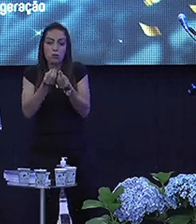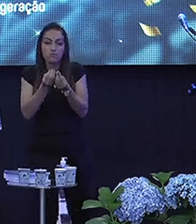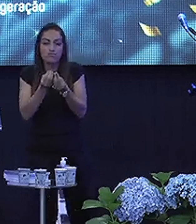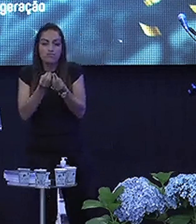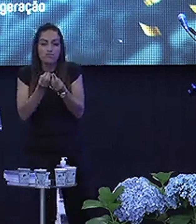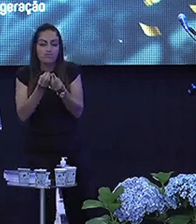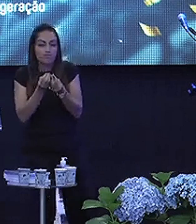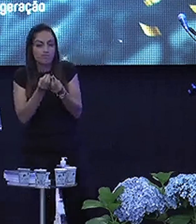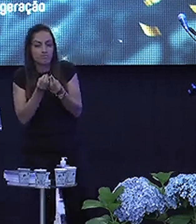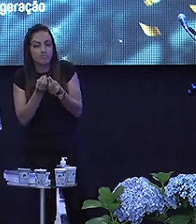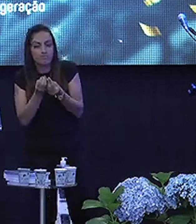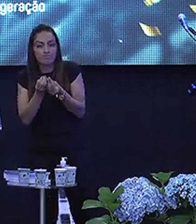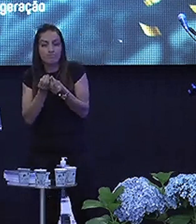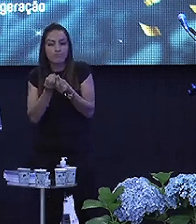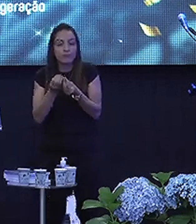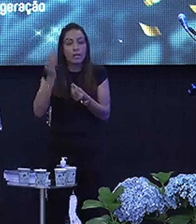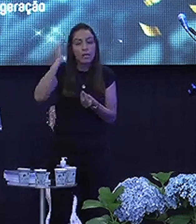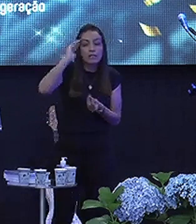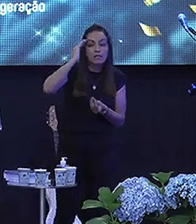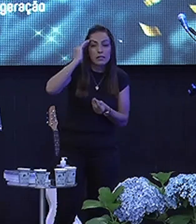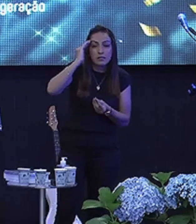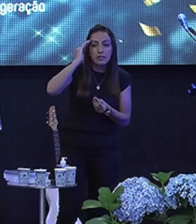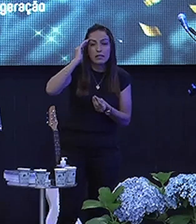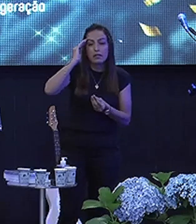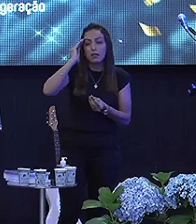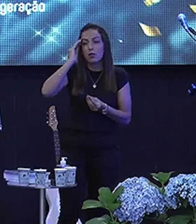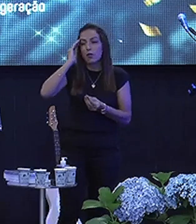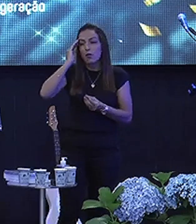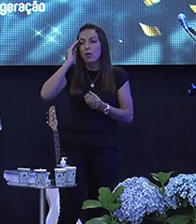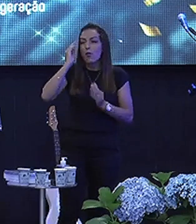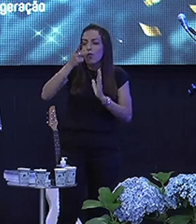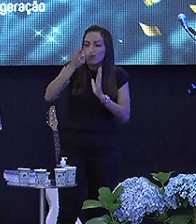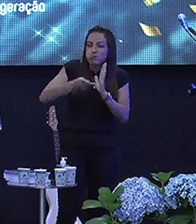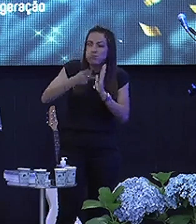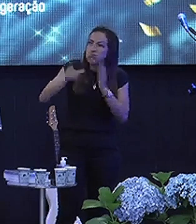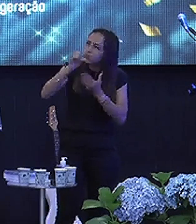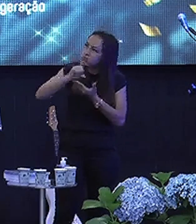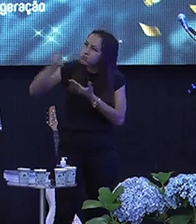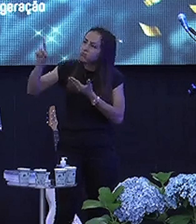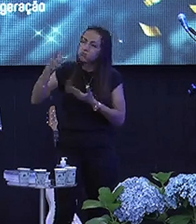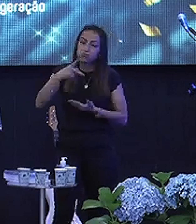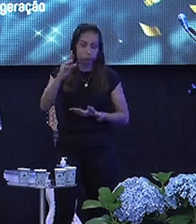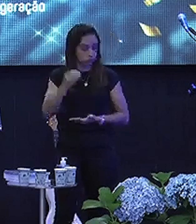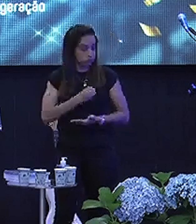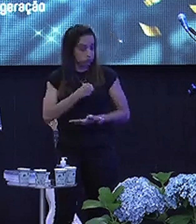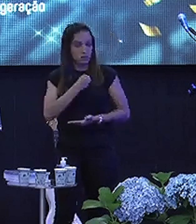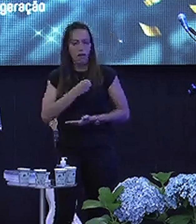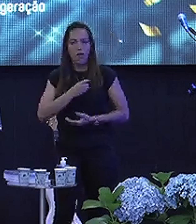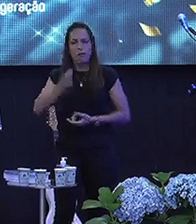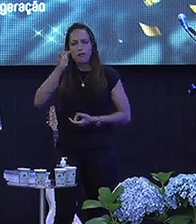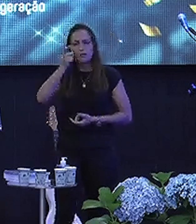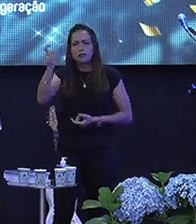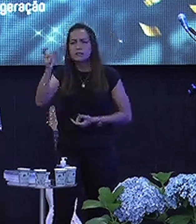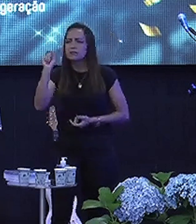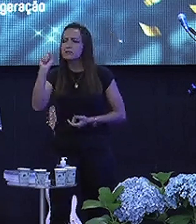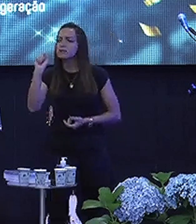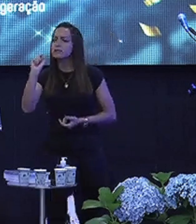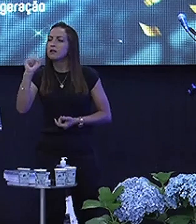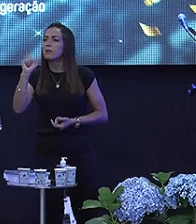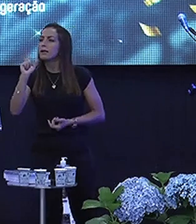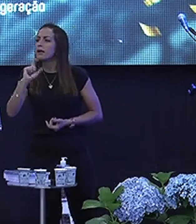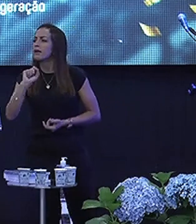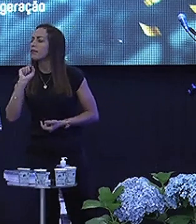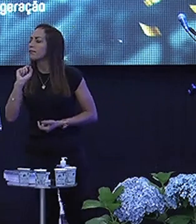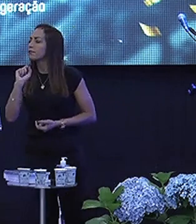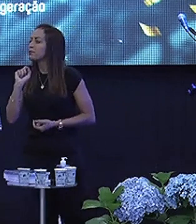Discernir os processos de Deus na sua vida Compreender Discernir Interessante Lá na parábola